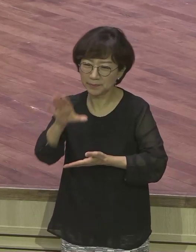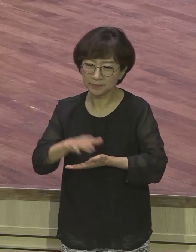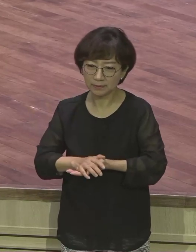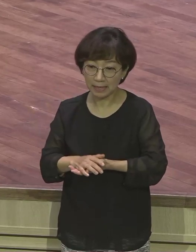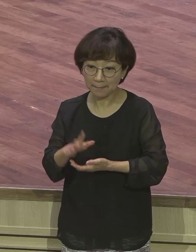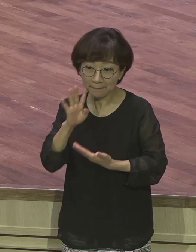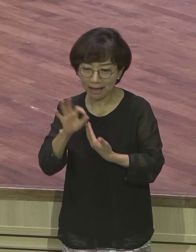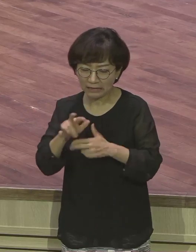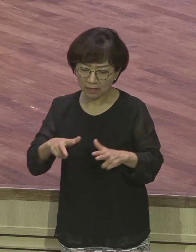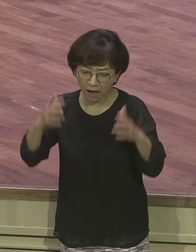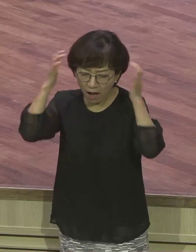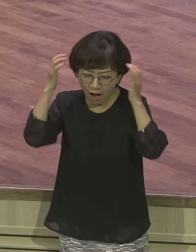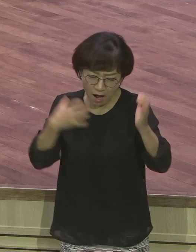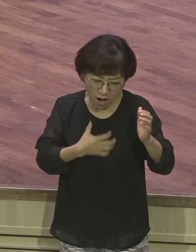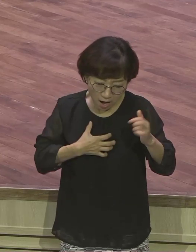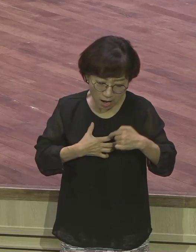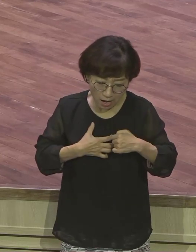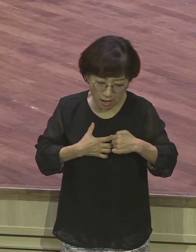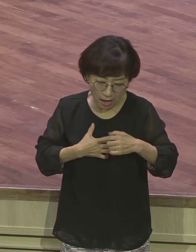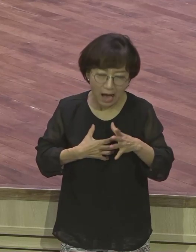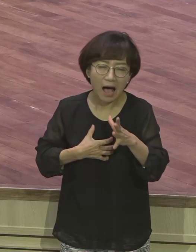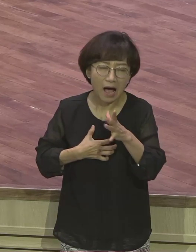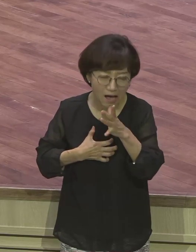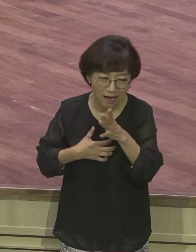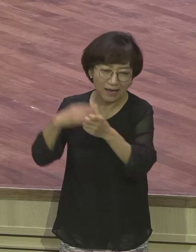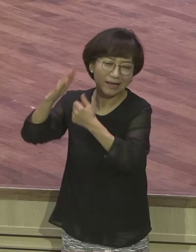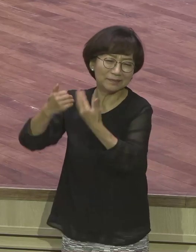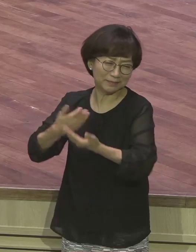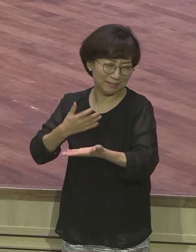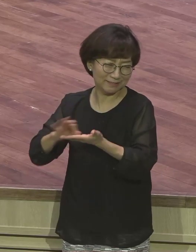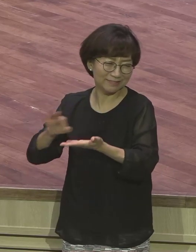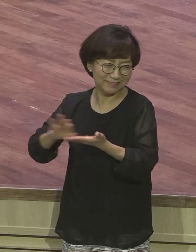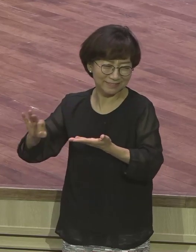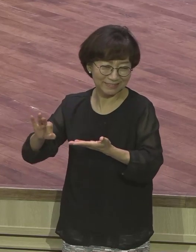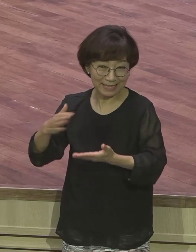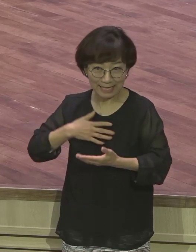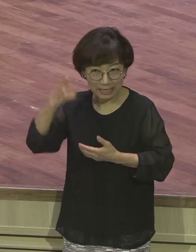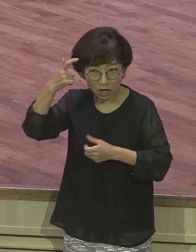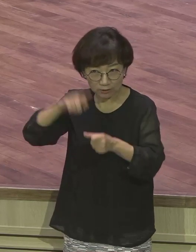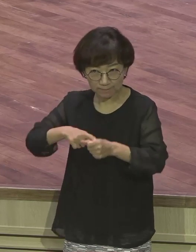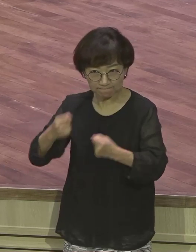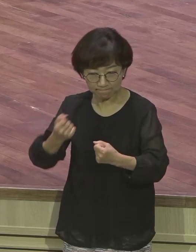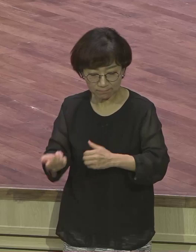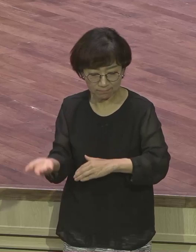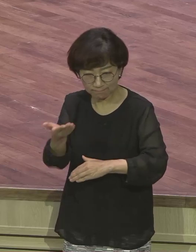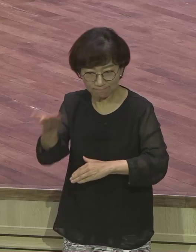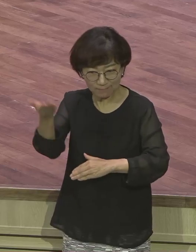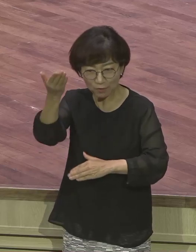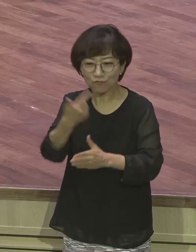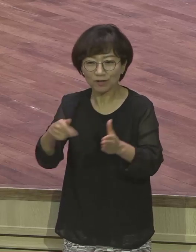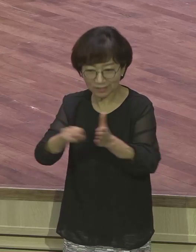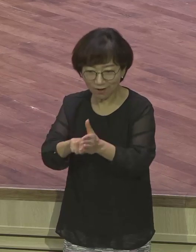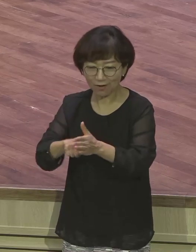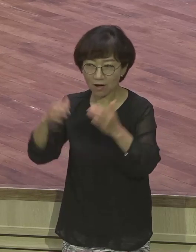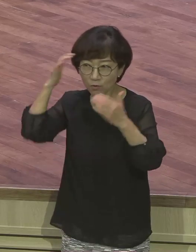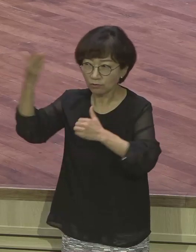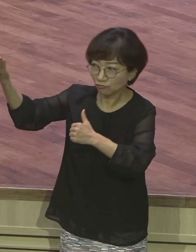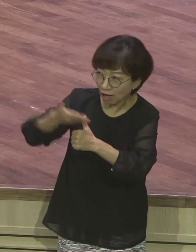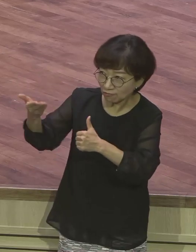나를 영적으로 깨어있게 만들기 위해서 나를 이렇게 영적으로 한 단계 더 끌어야 하기 위해서 이 아픔을 주시는구나 이 질병을 주시는 거구나